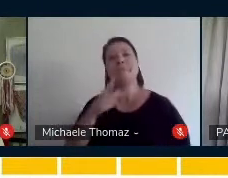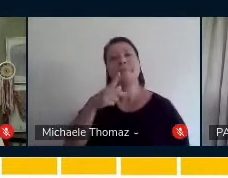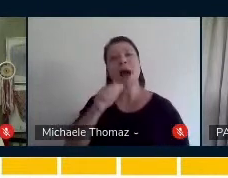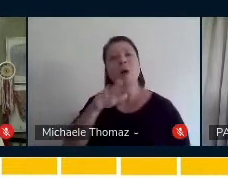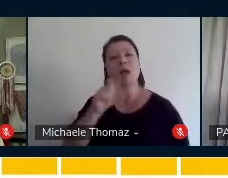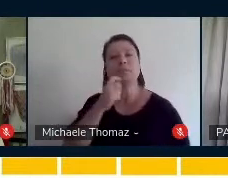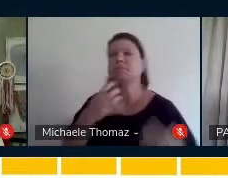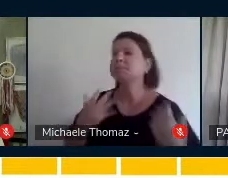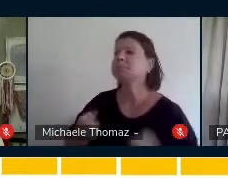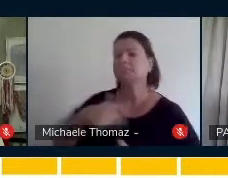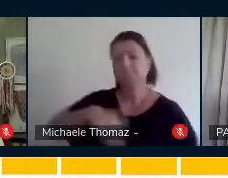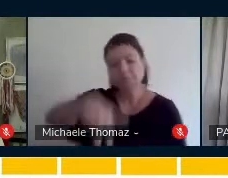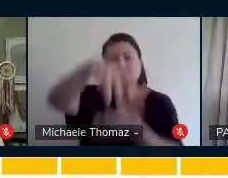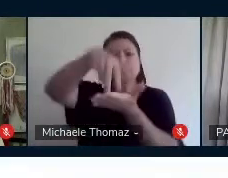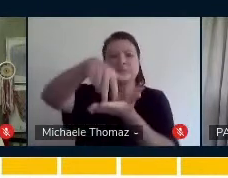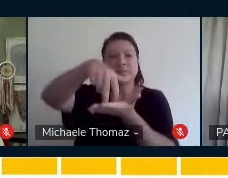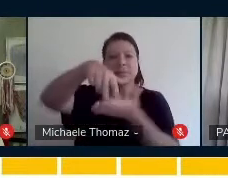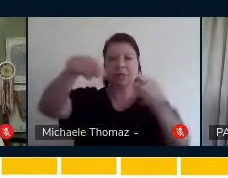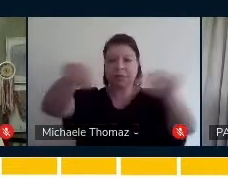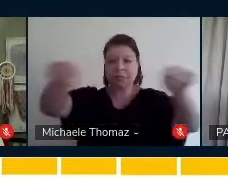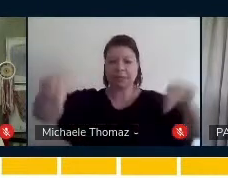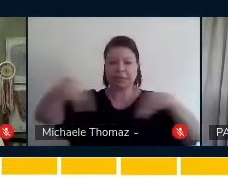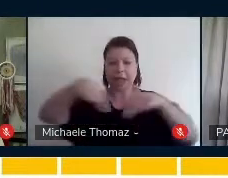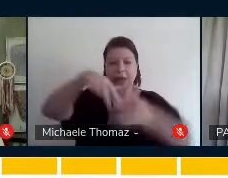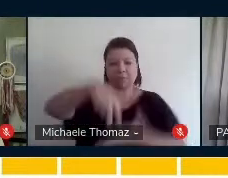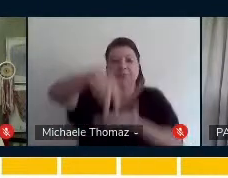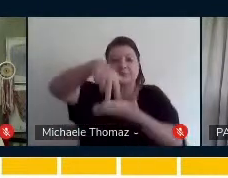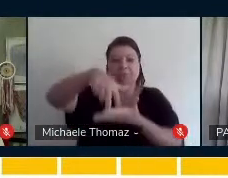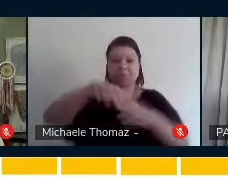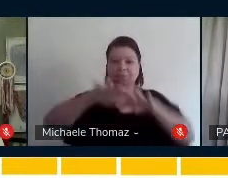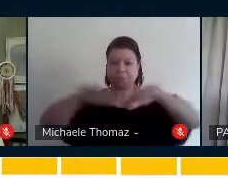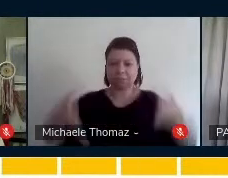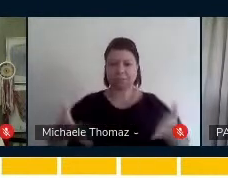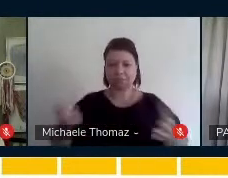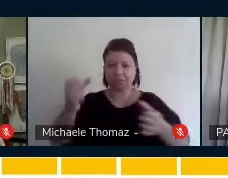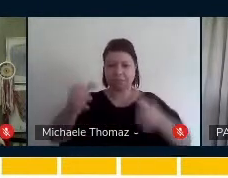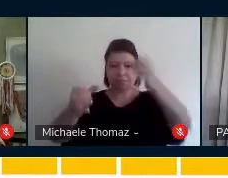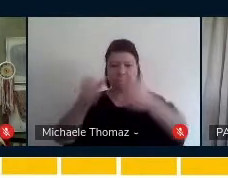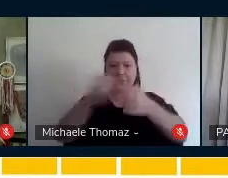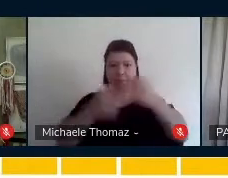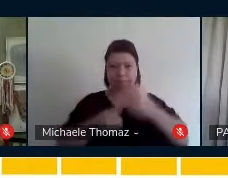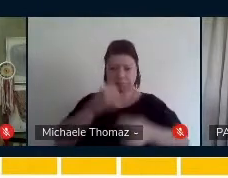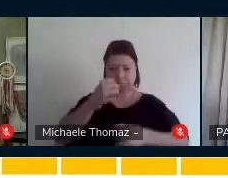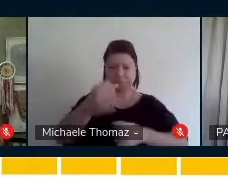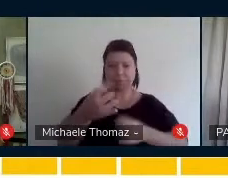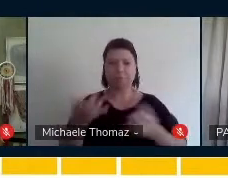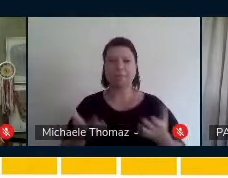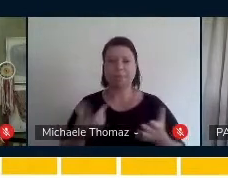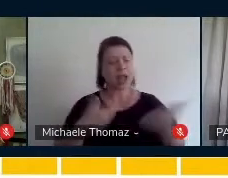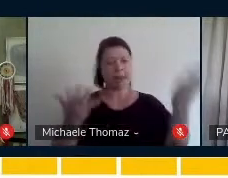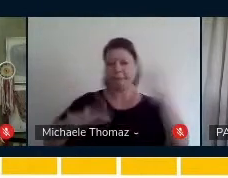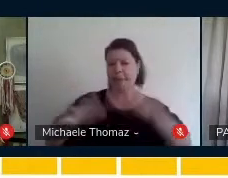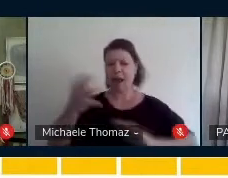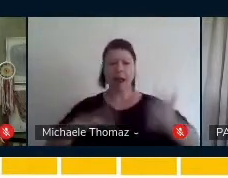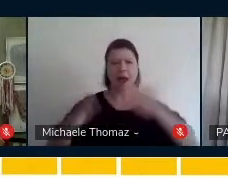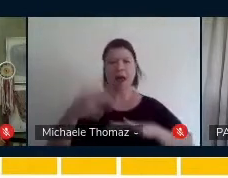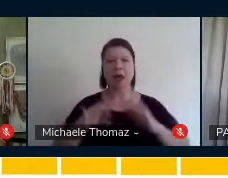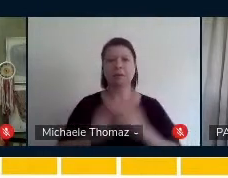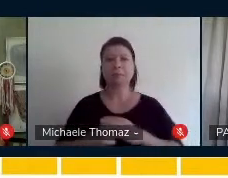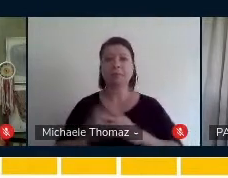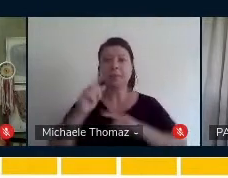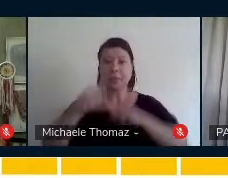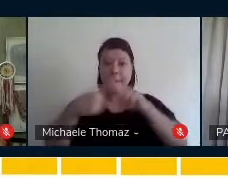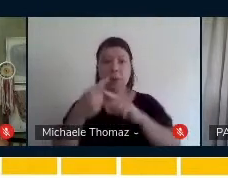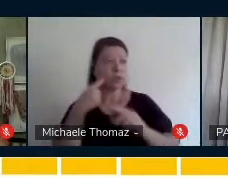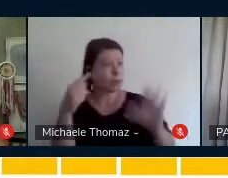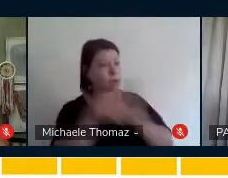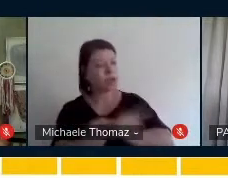a mesa, ela levou um copo, e aí, ela fez. E aí, eu perguntei, Paula, como foi que você fez